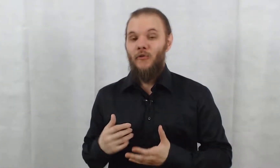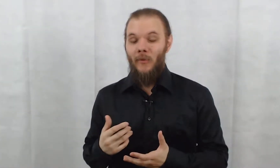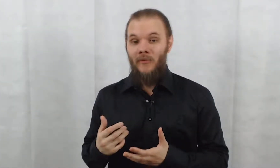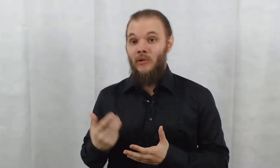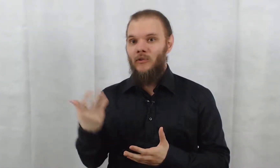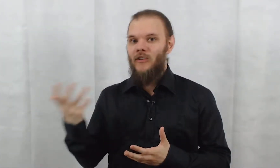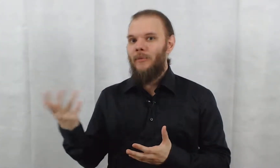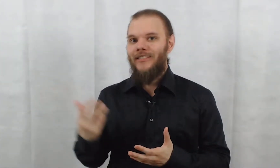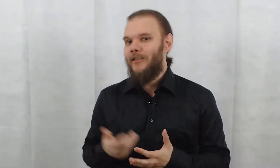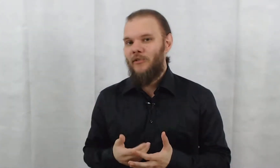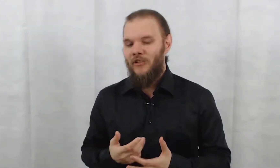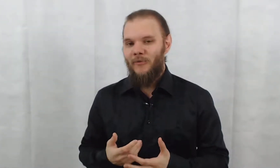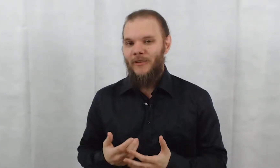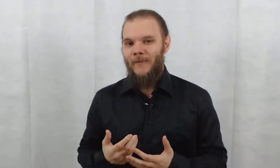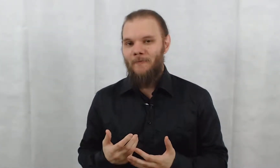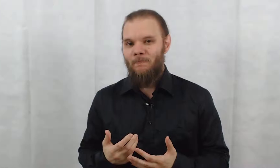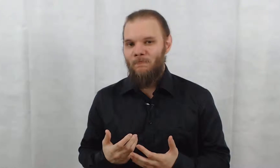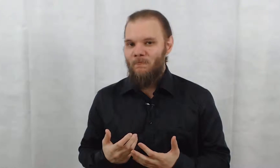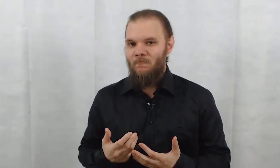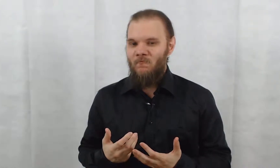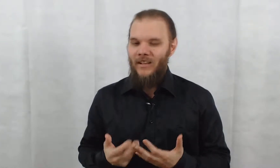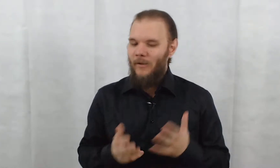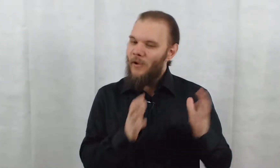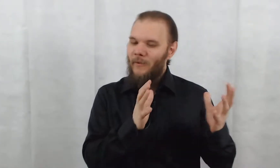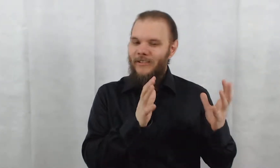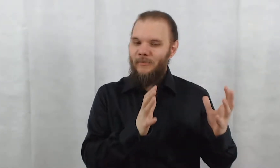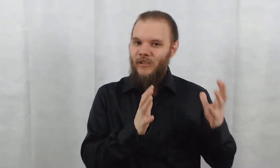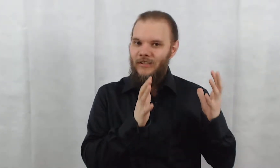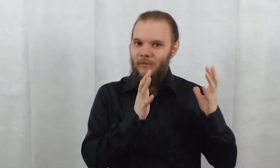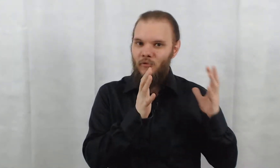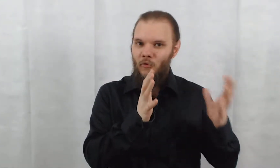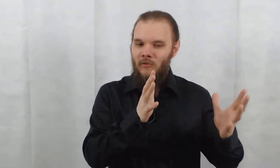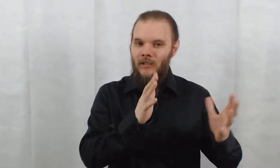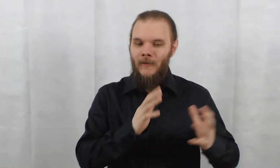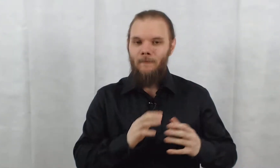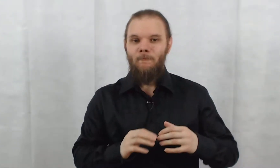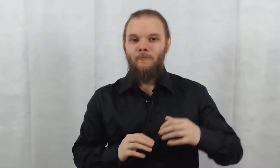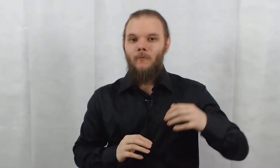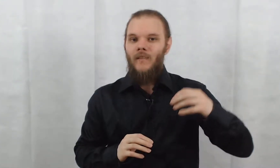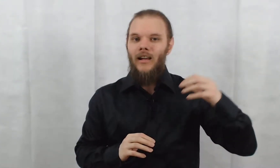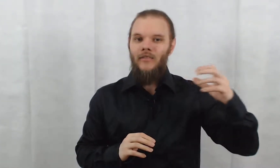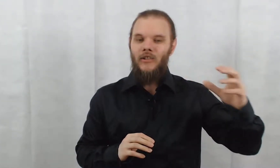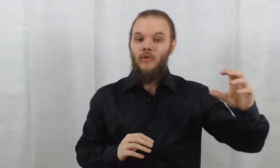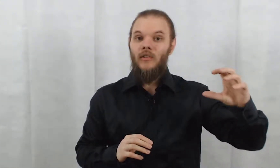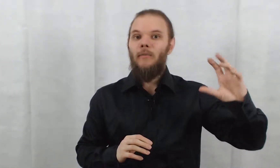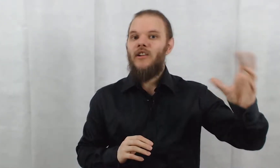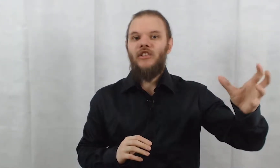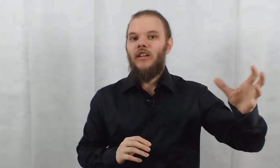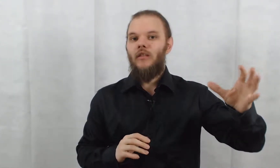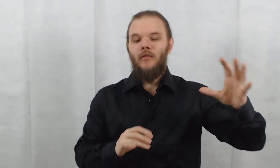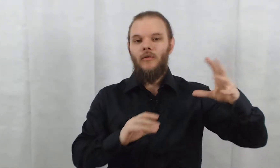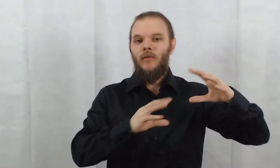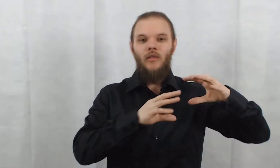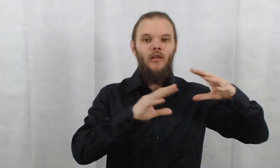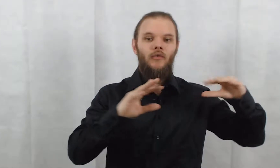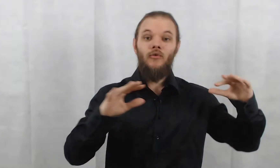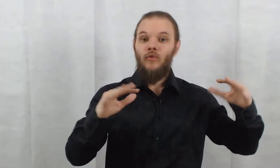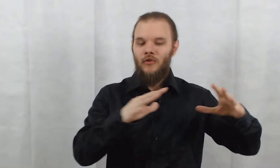Swamp Thing dans la deuxième partie de l'épisode en fait. C'est-à que la première partie de'épisode était plutôt bien, avec l'imagerie du Rot,